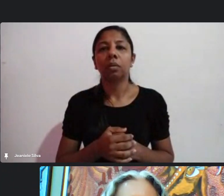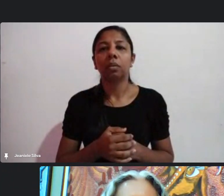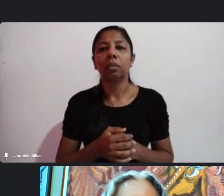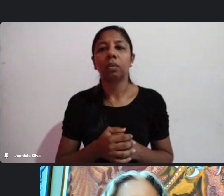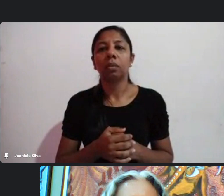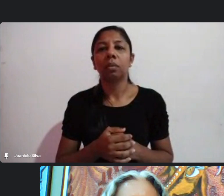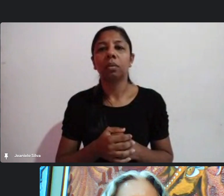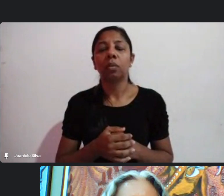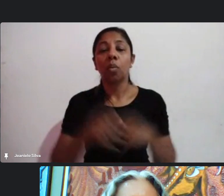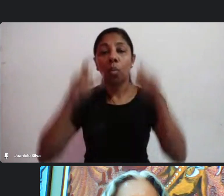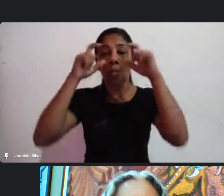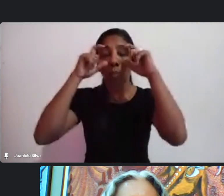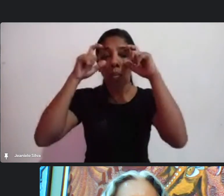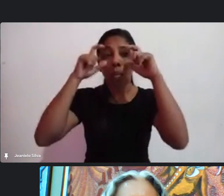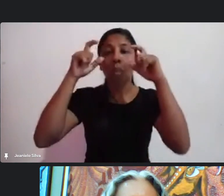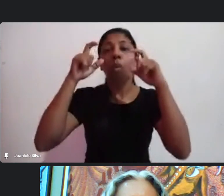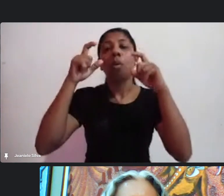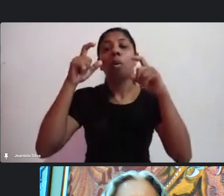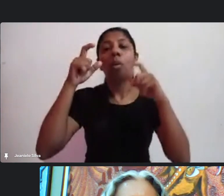longos